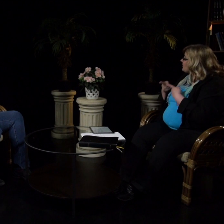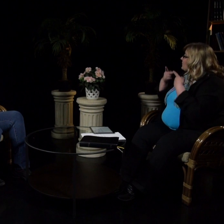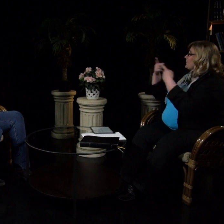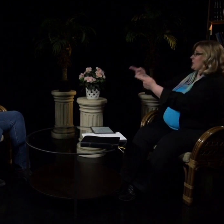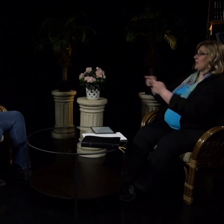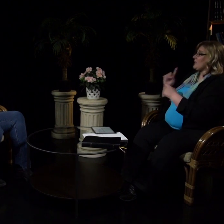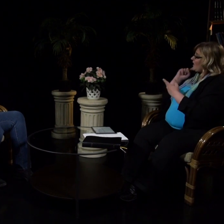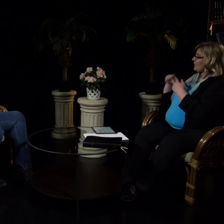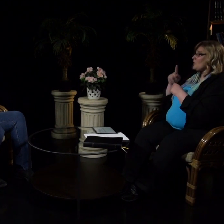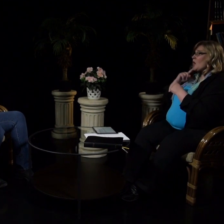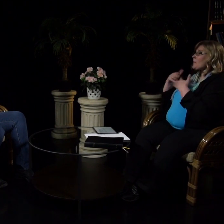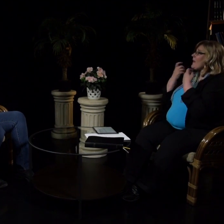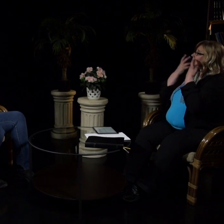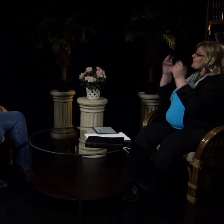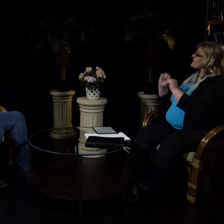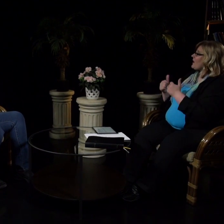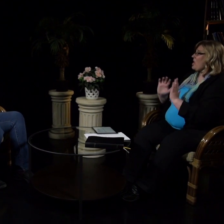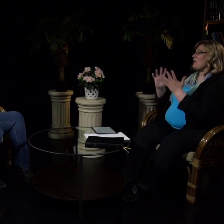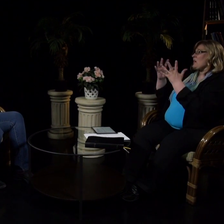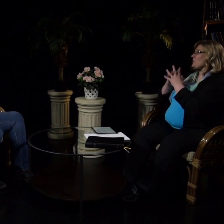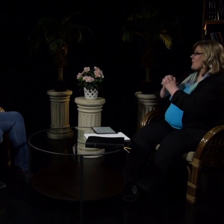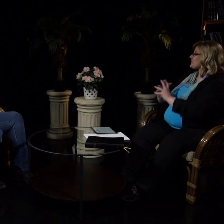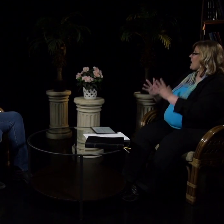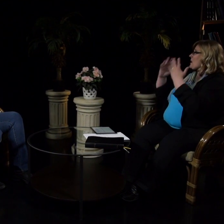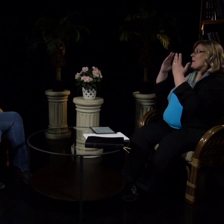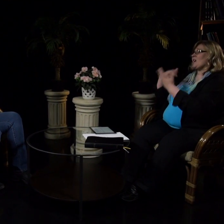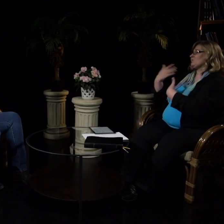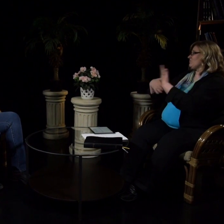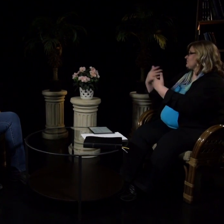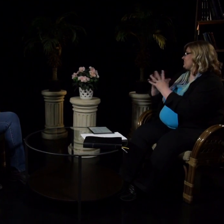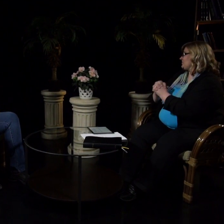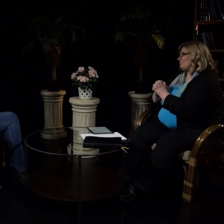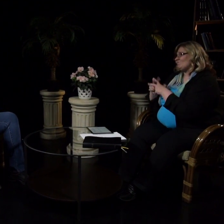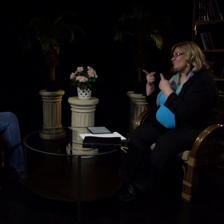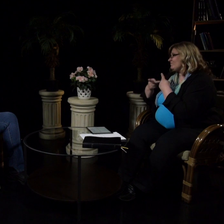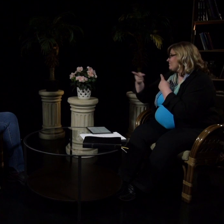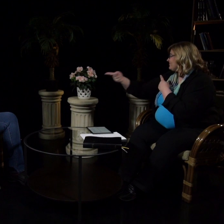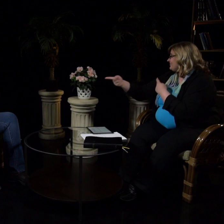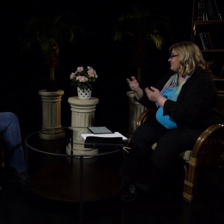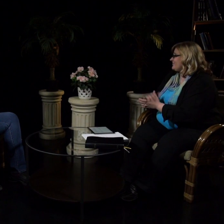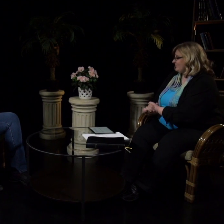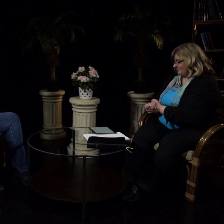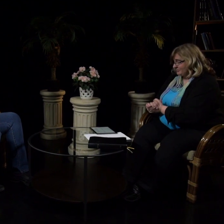Rukoilkaa lakkaamatta. Se tarkoittaa joka päivä ikään kuin elää rukouksessa koko ajan.